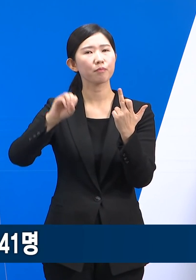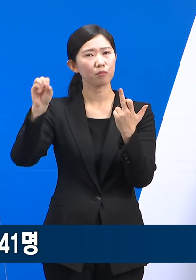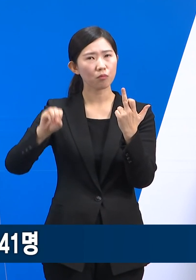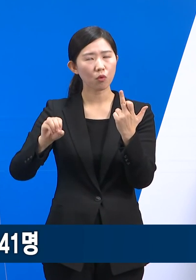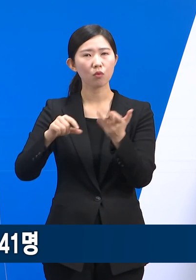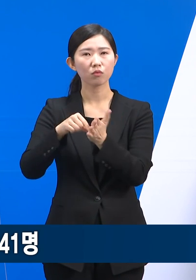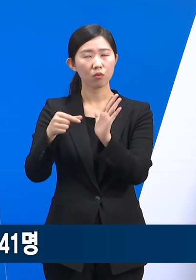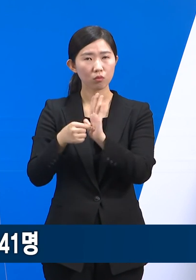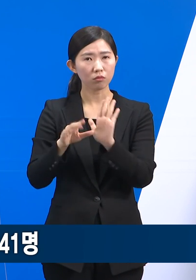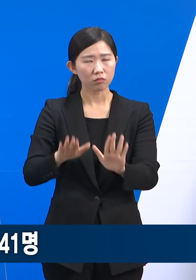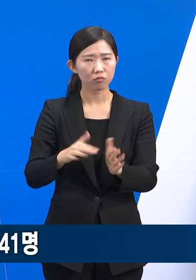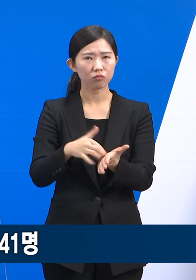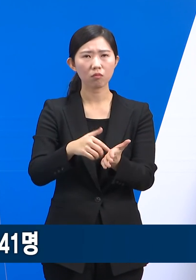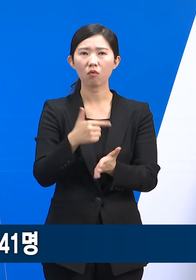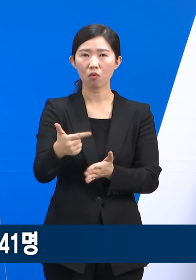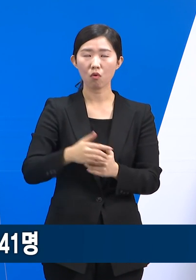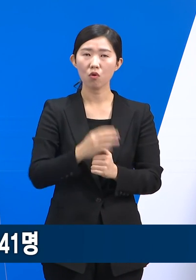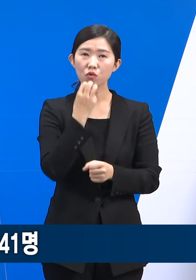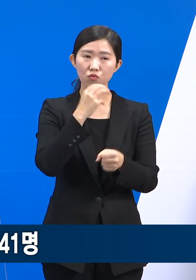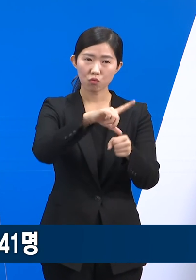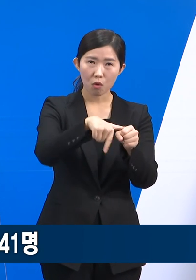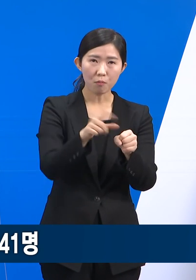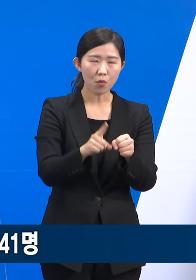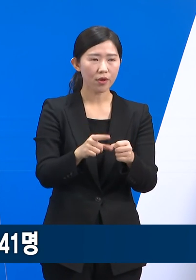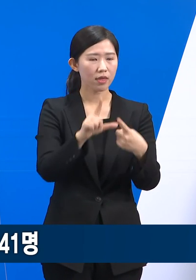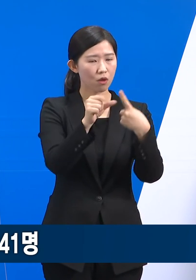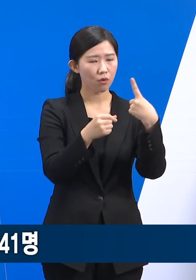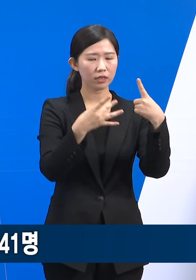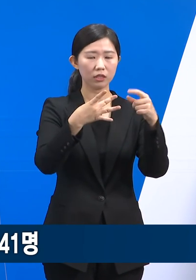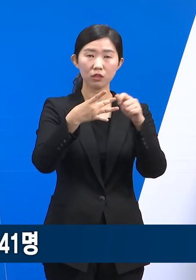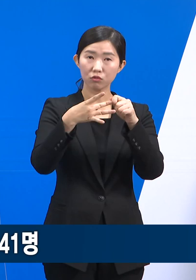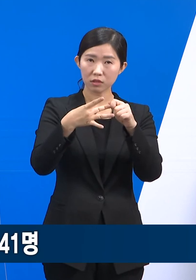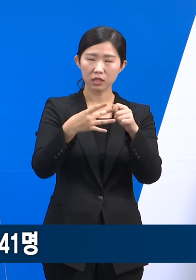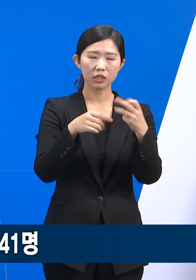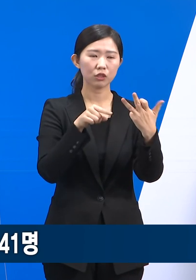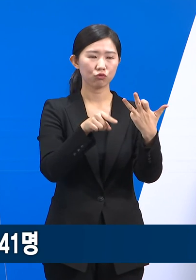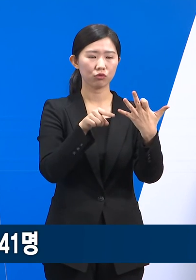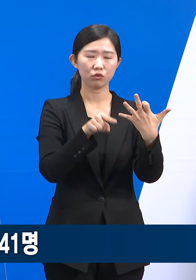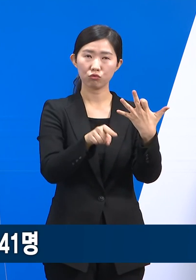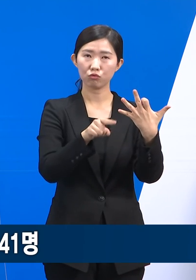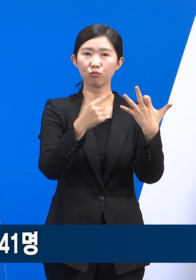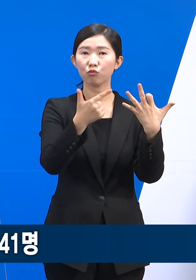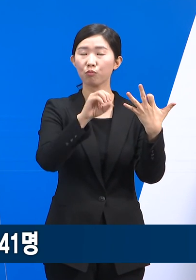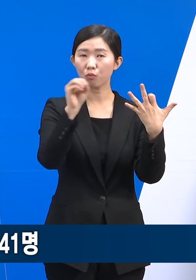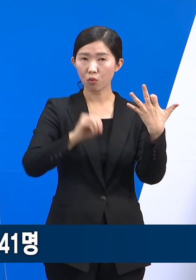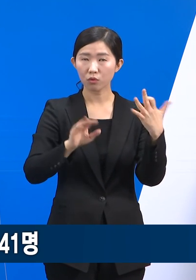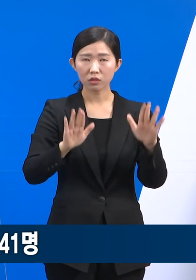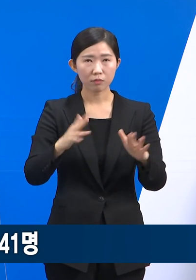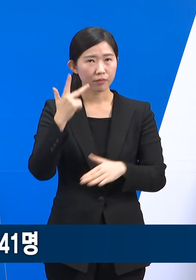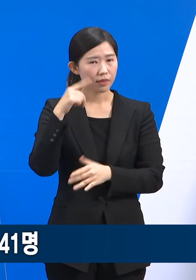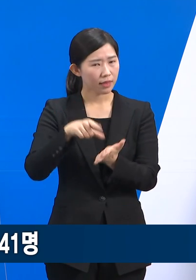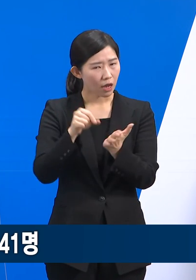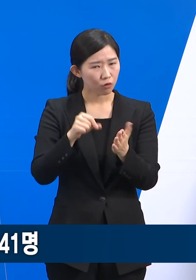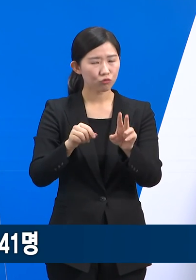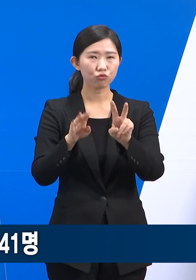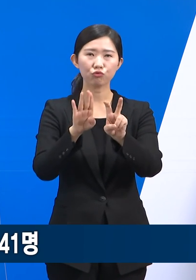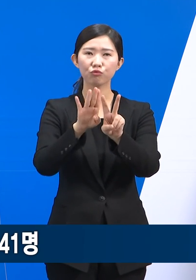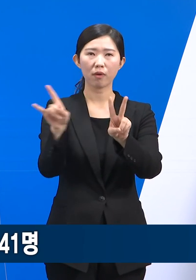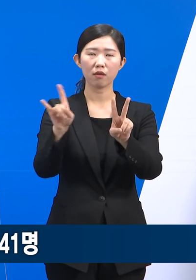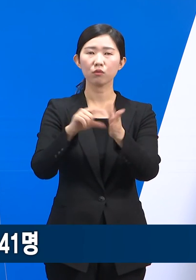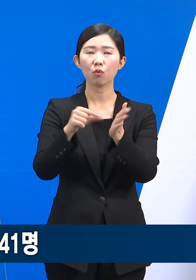수도권 오미크론 변이 검출률은 1월 2주차 19.6%에서 1월 3주차 41.2%로 일주일 사이 약 2배가량